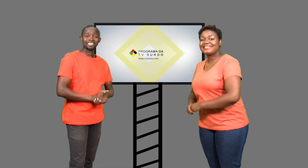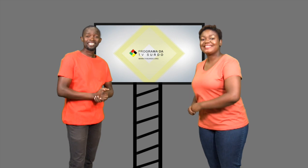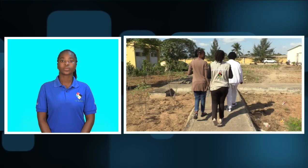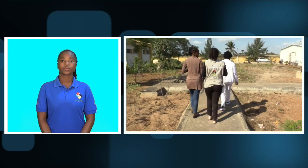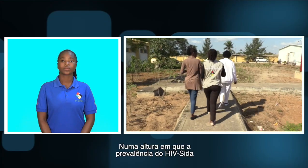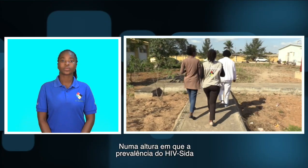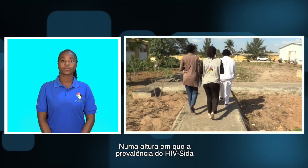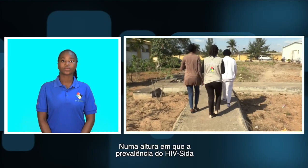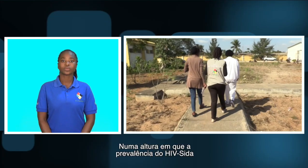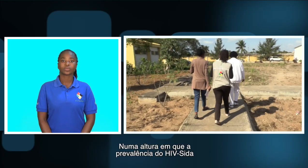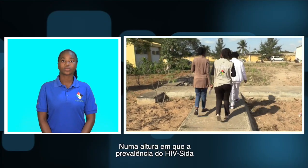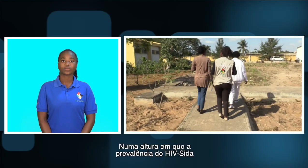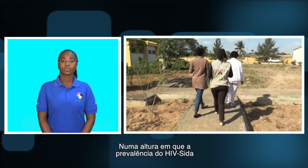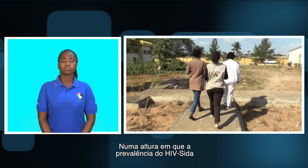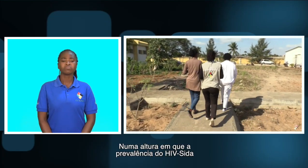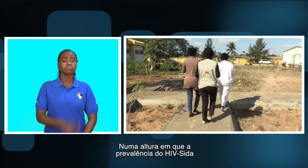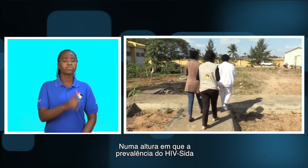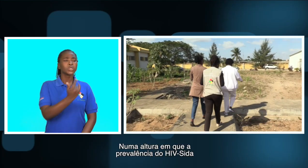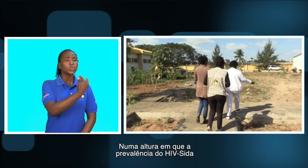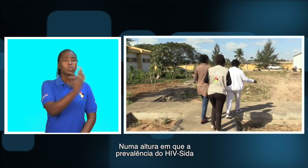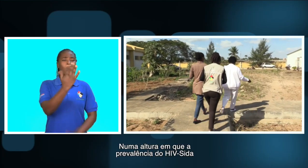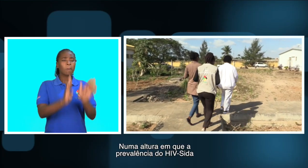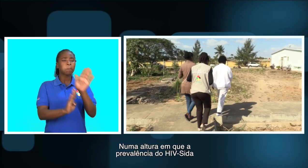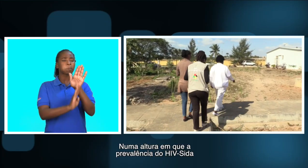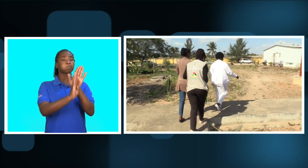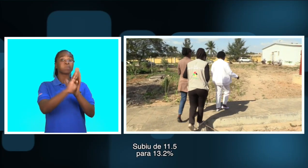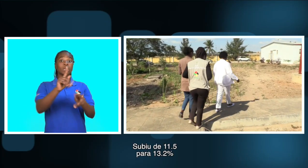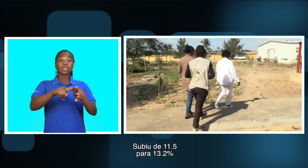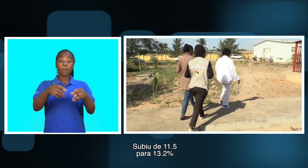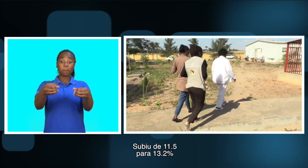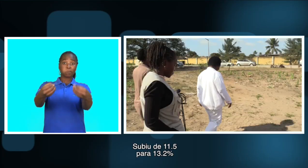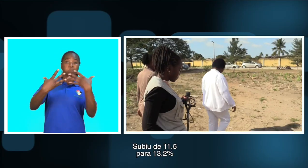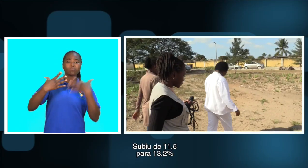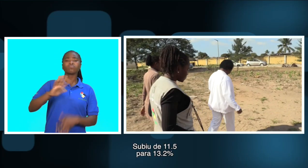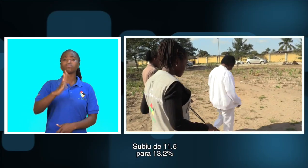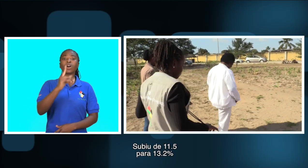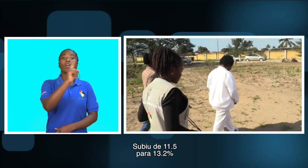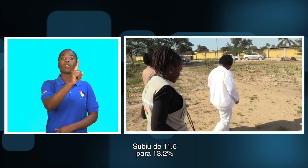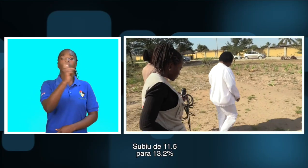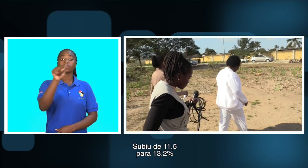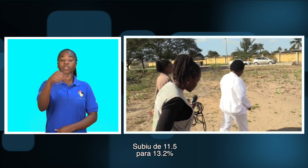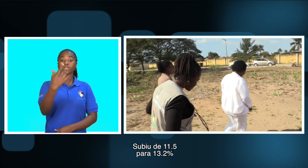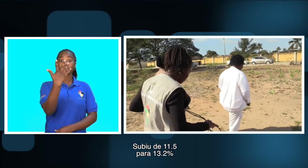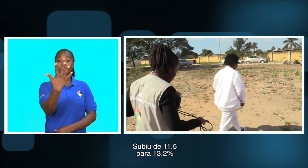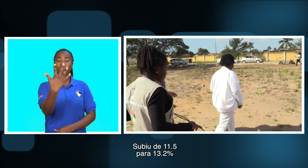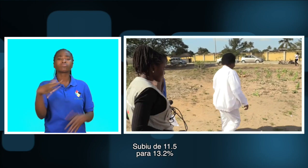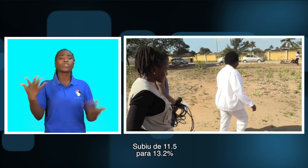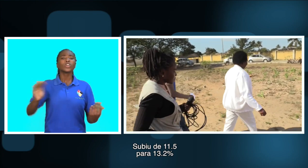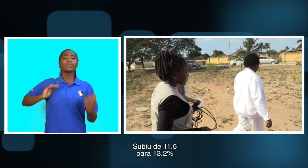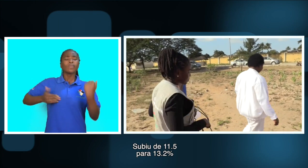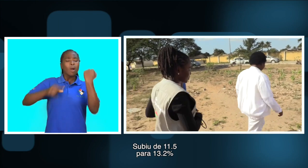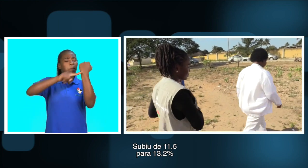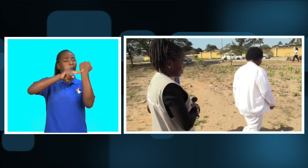Numa altura em que a prevalência do HIV-Sida subiu de 11,5 para 13,2%,